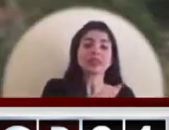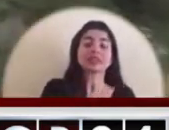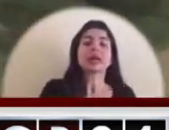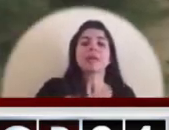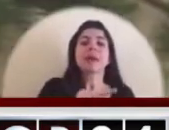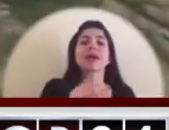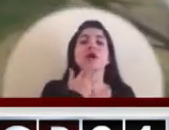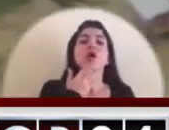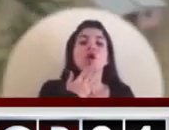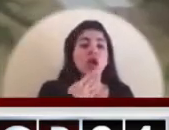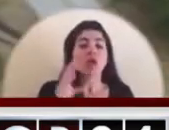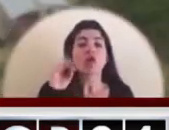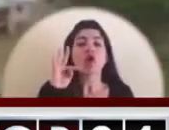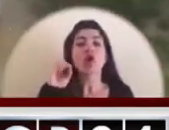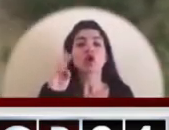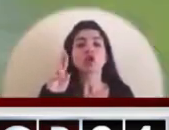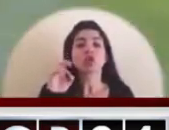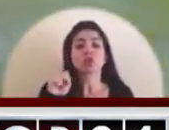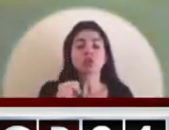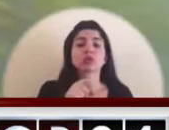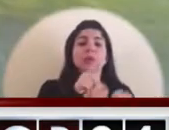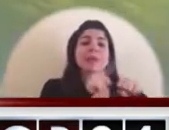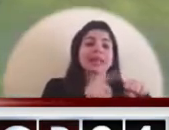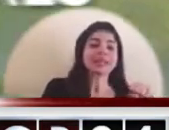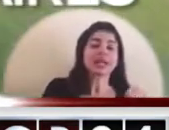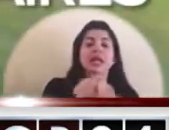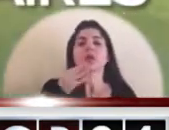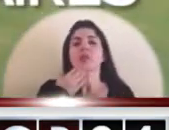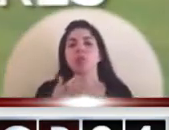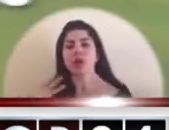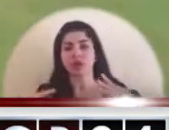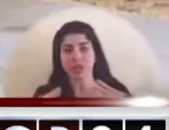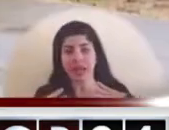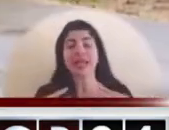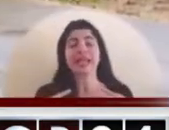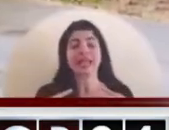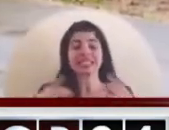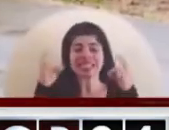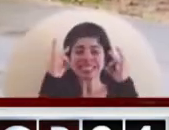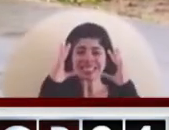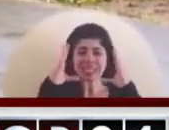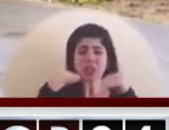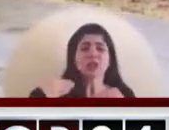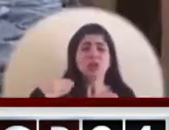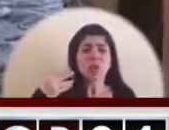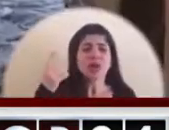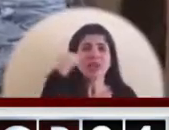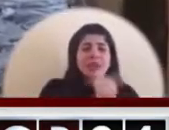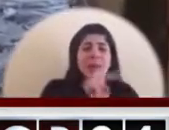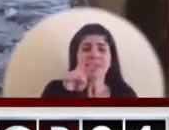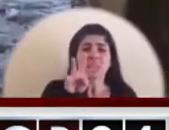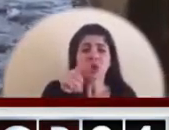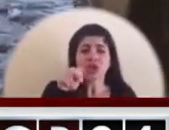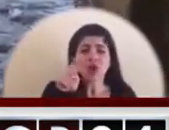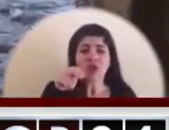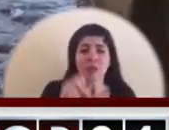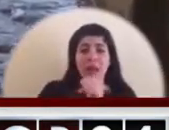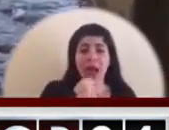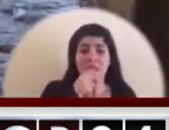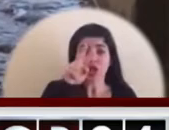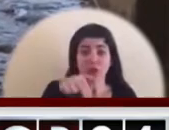calificaron como terrible los efectos de fuertes ráfagas de viento la noche del pasado 24 de noviembre de 2016.